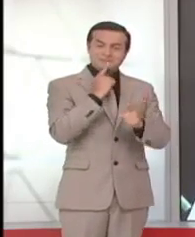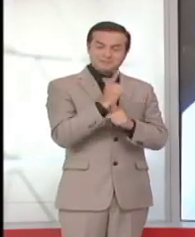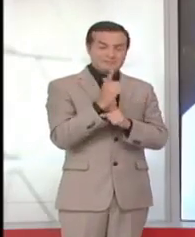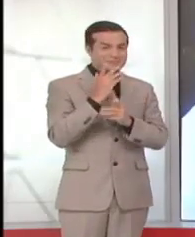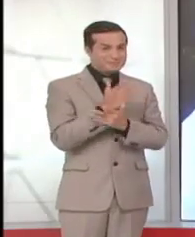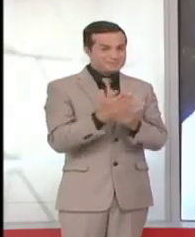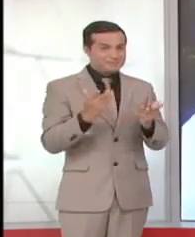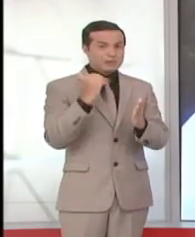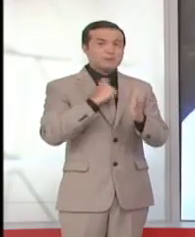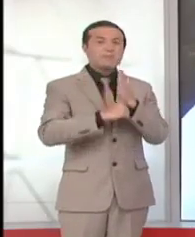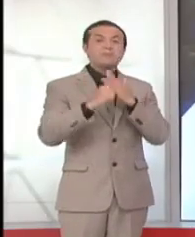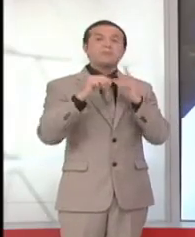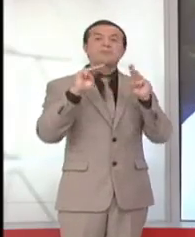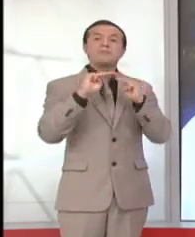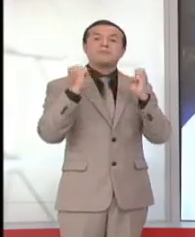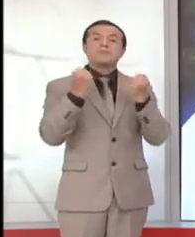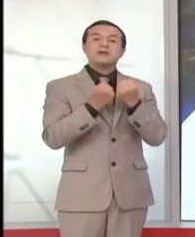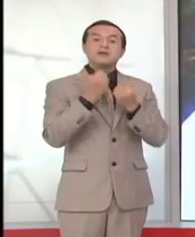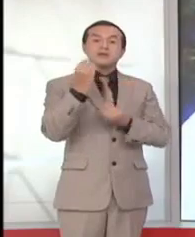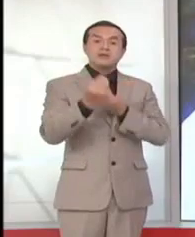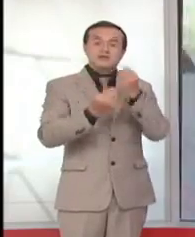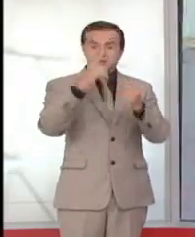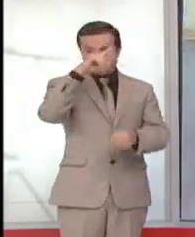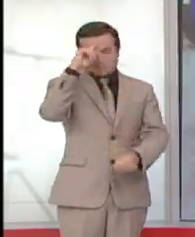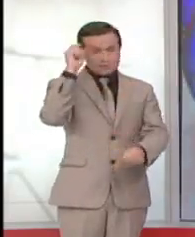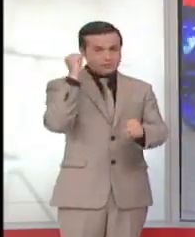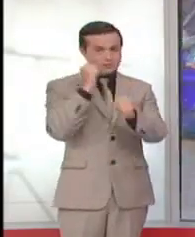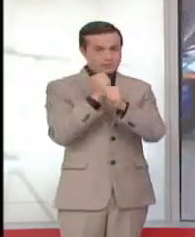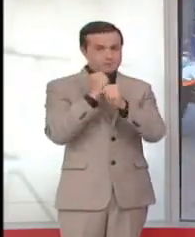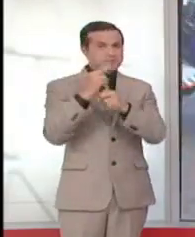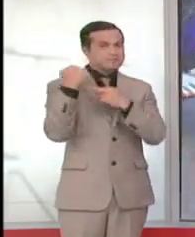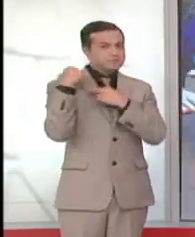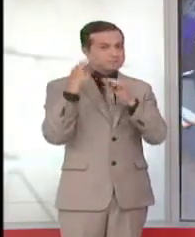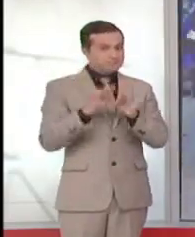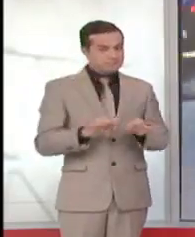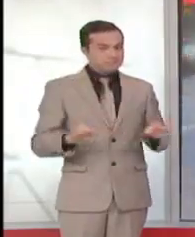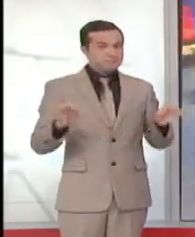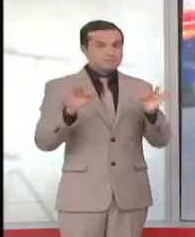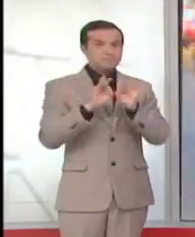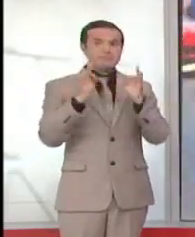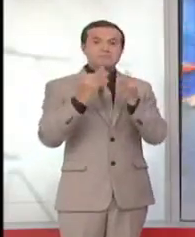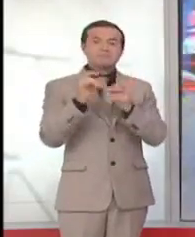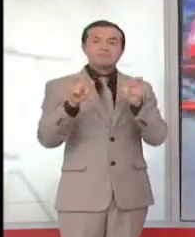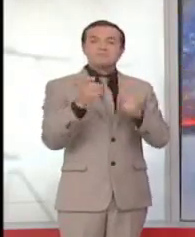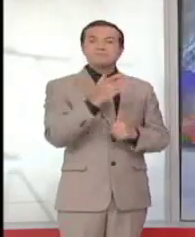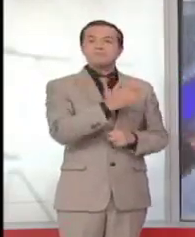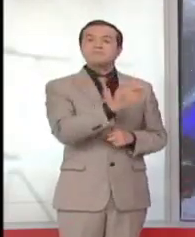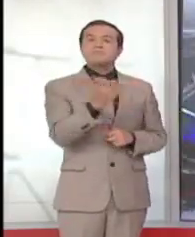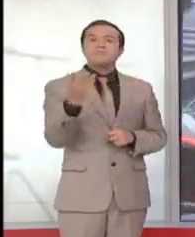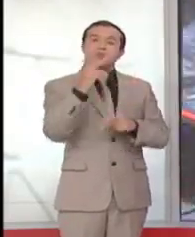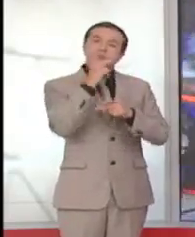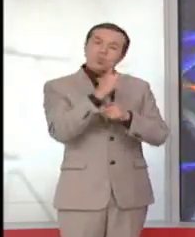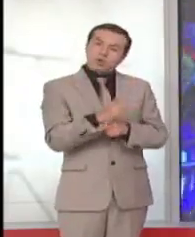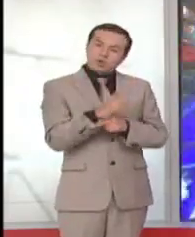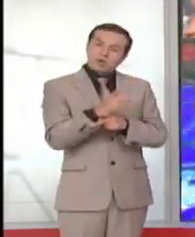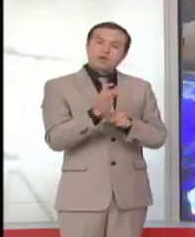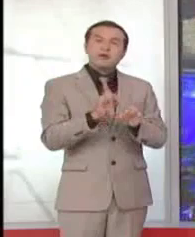Ministerio de Inclusión Económica y Social trabaja en la corresponsabilidad de las familias sobre el cuidado y protección de las personas con